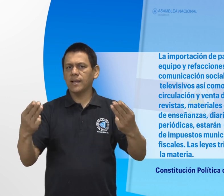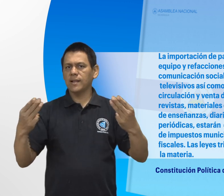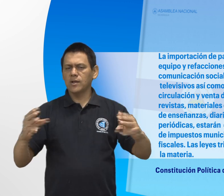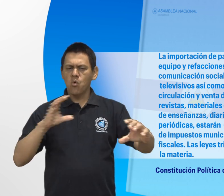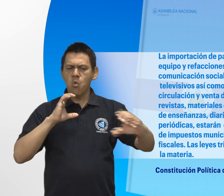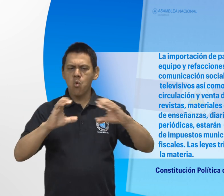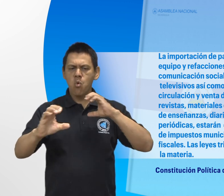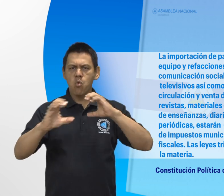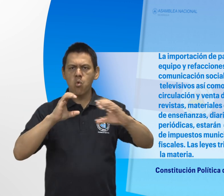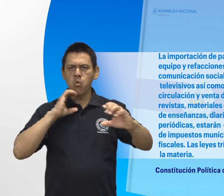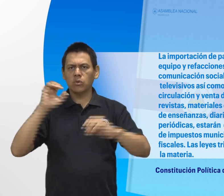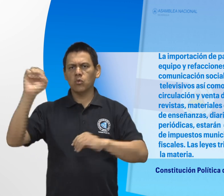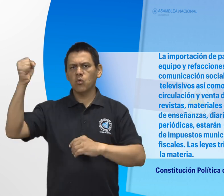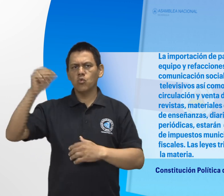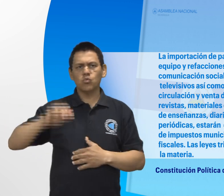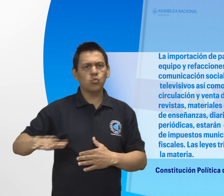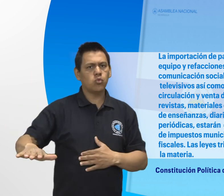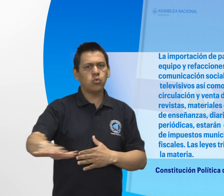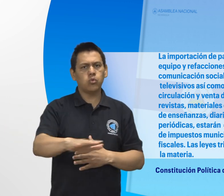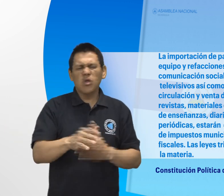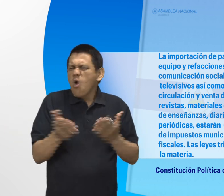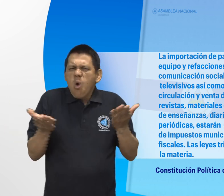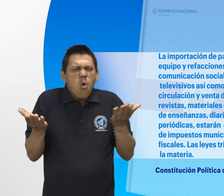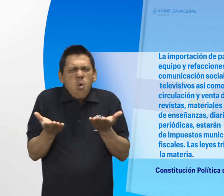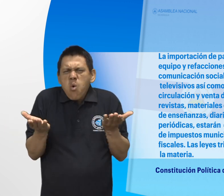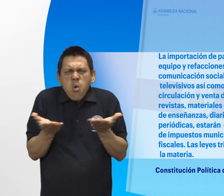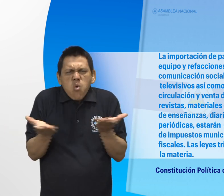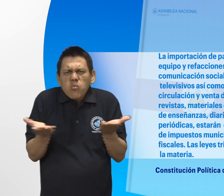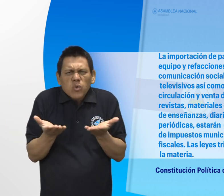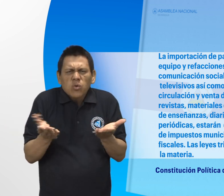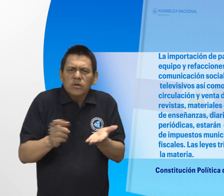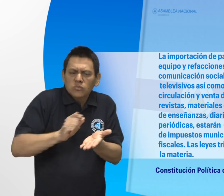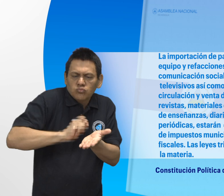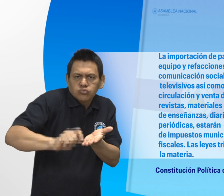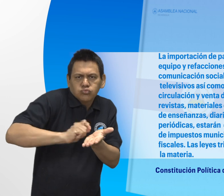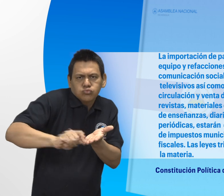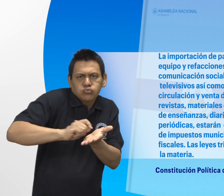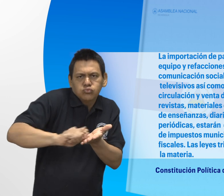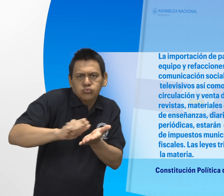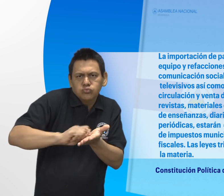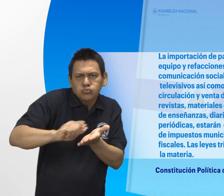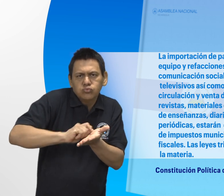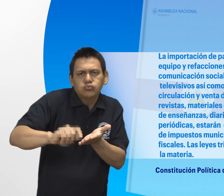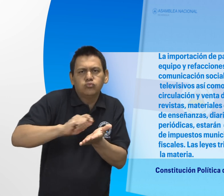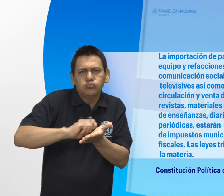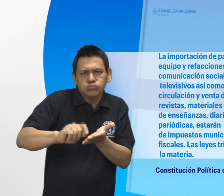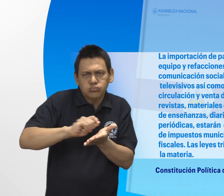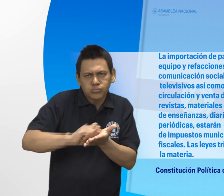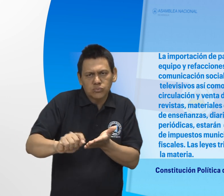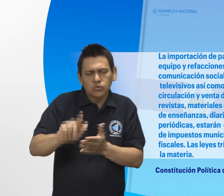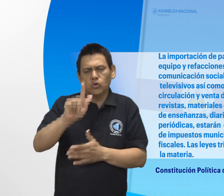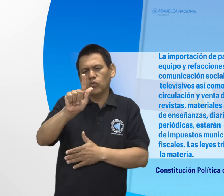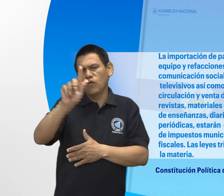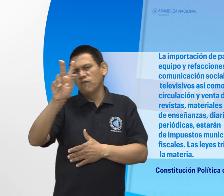de papel, maquinaria y equipo y refacciones para los medios de comunicación social escritos,